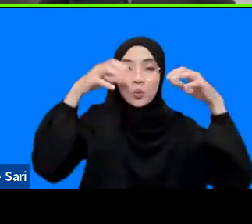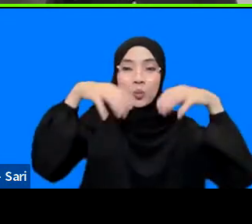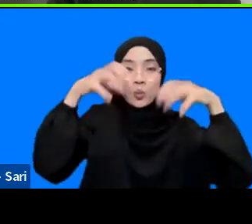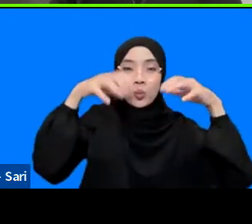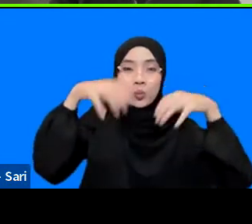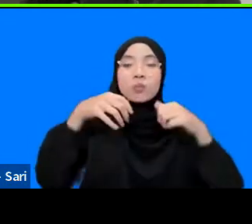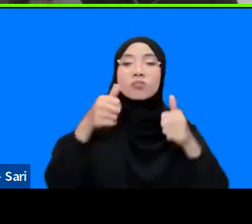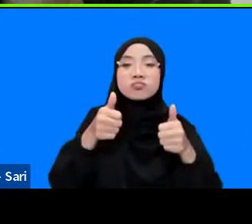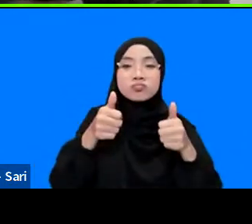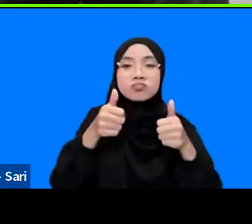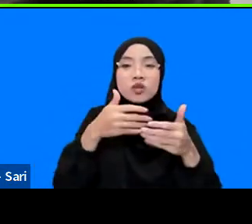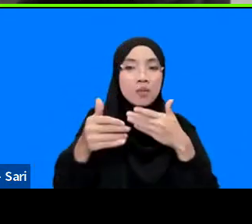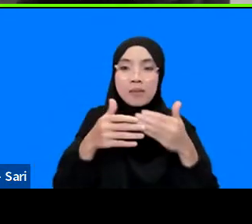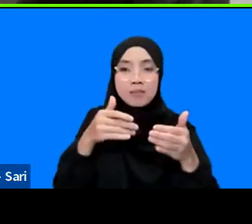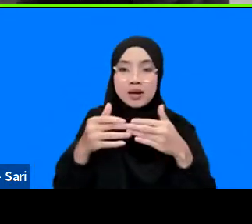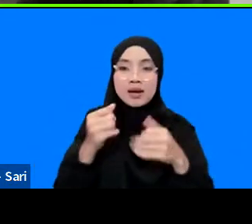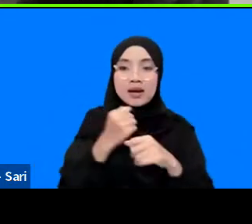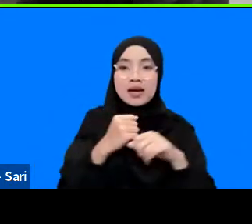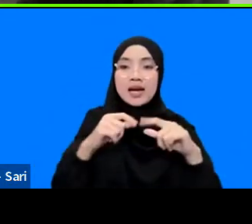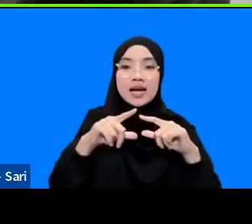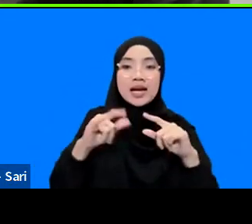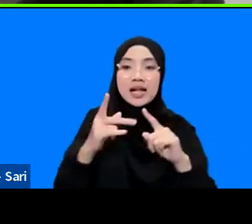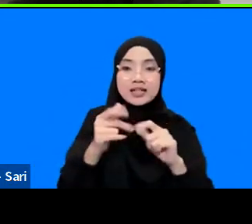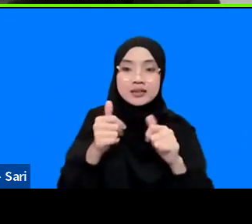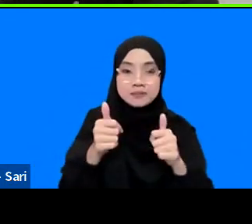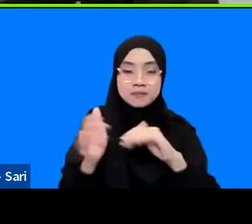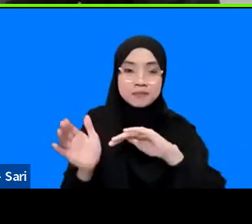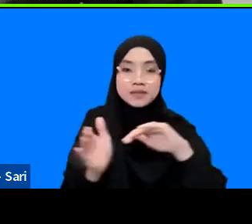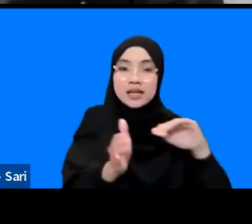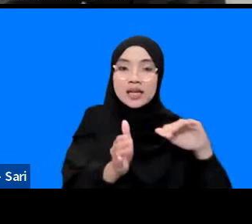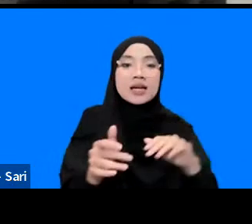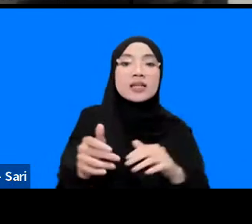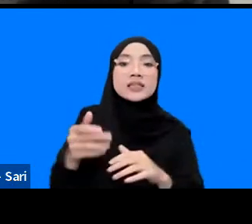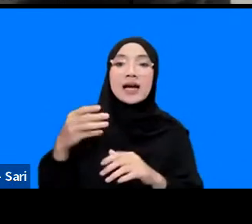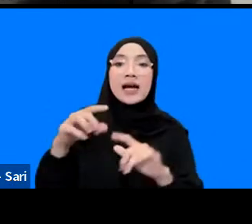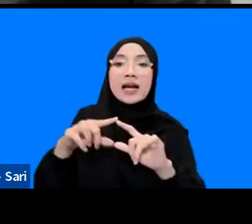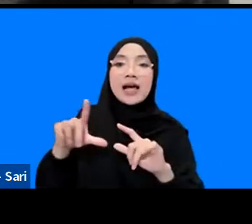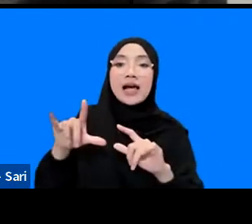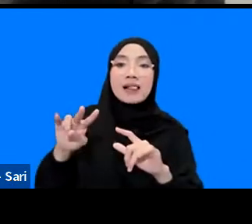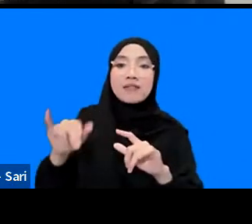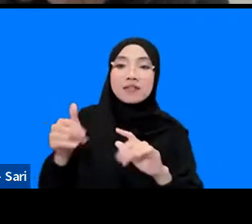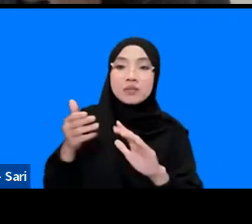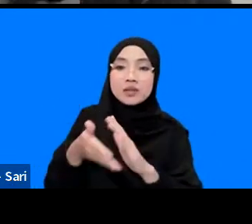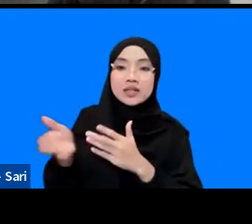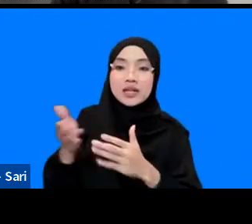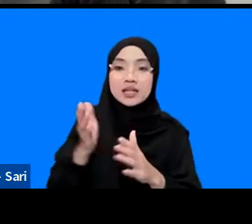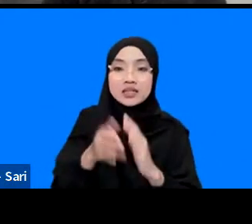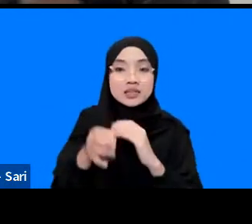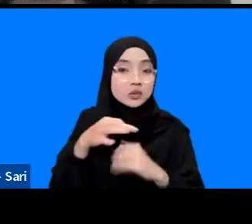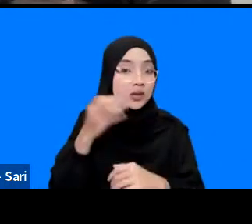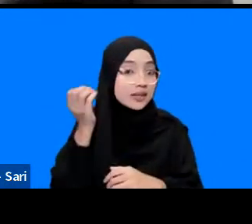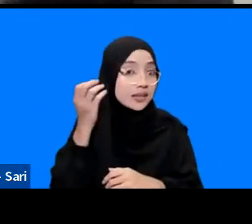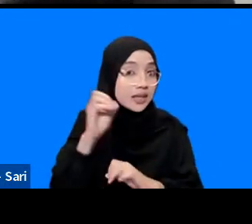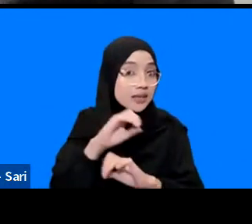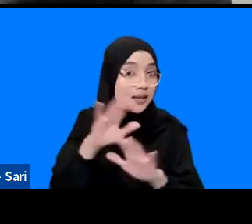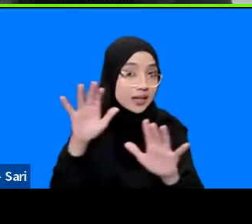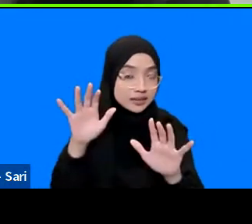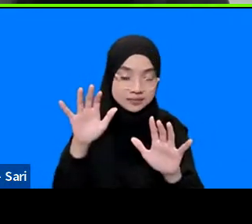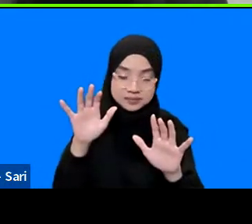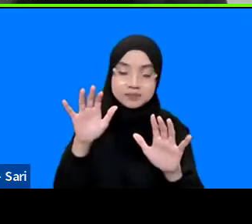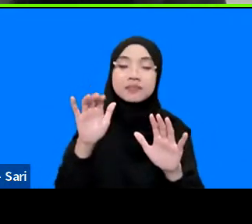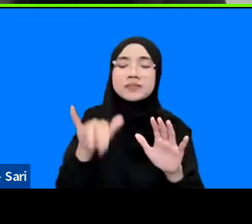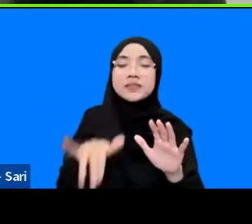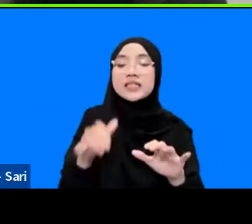iya iya nggak apa-apa Mas Gali mau gue Mas Alvi kedengeran ya Mbak ya